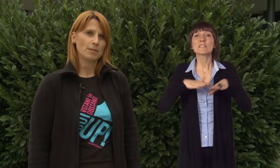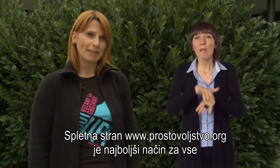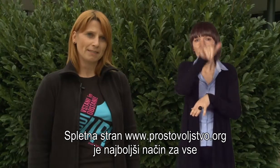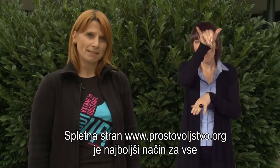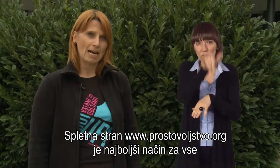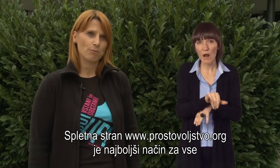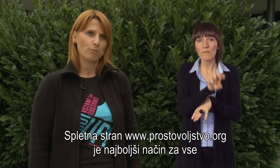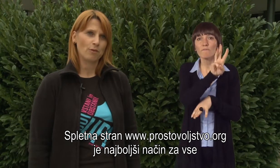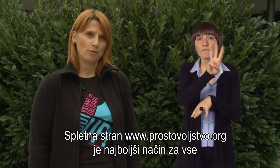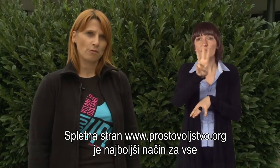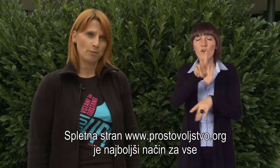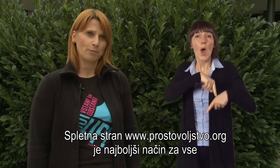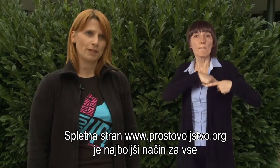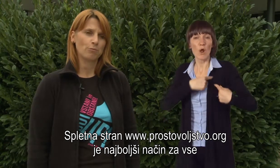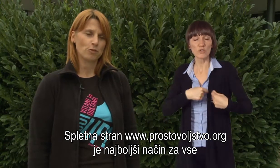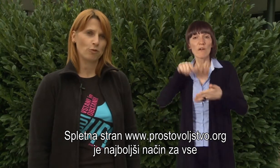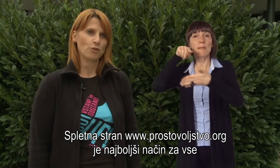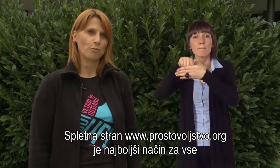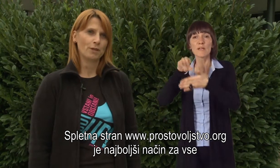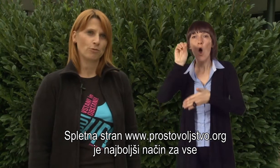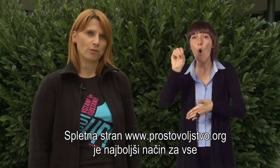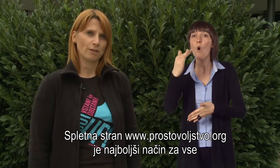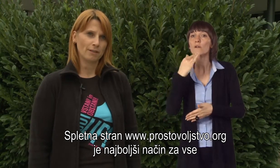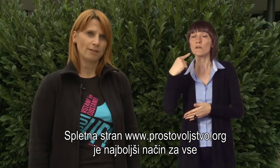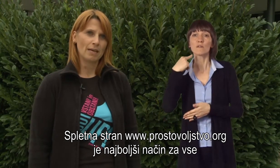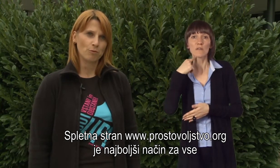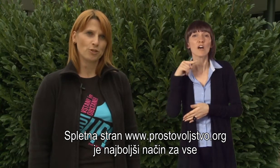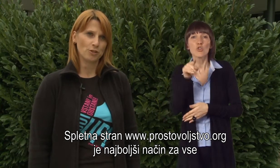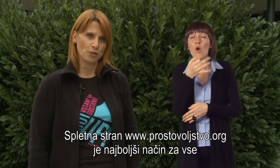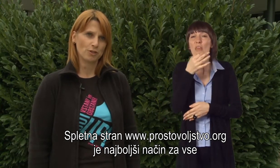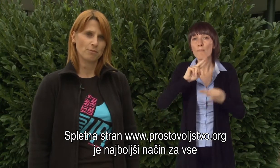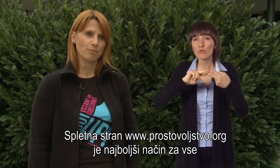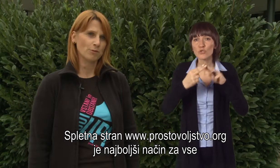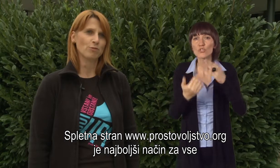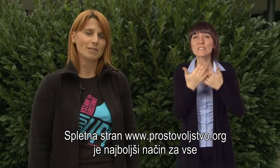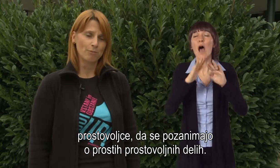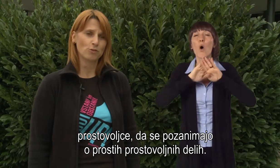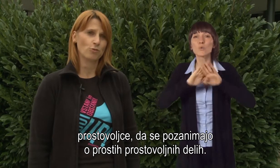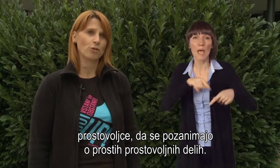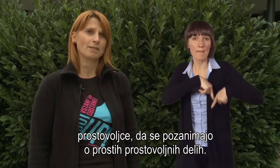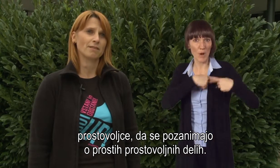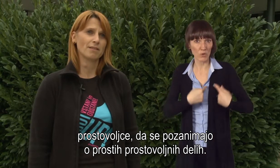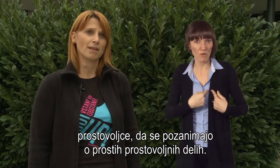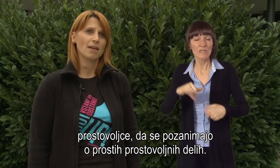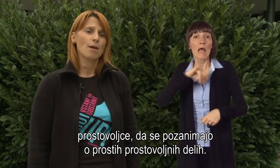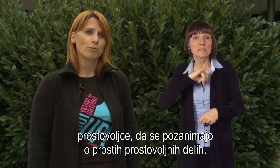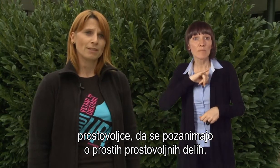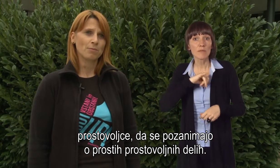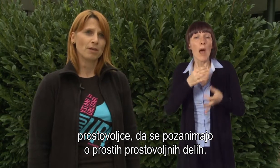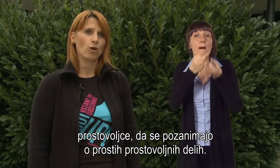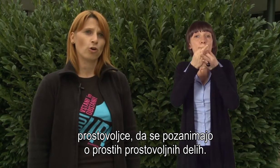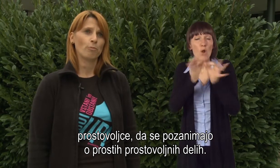Spletna stran www.prostovoljstvo.org najboljši način prav za vse prostovoljce, da se